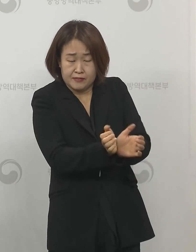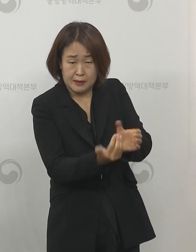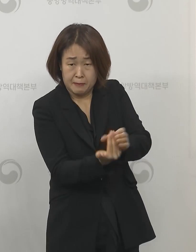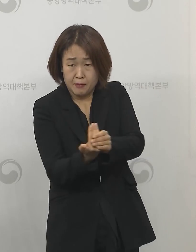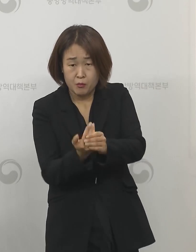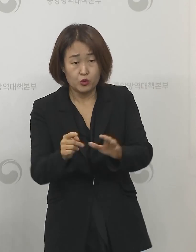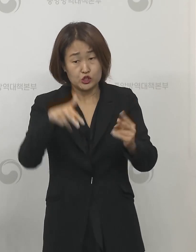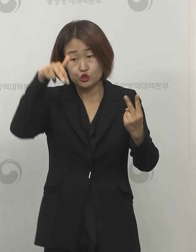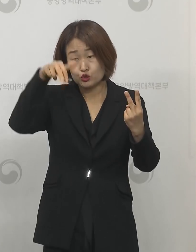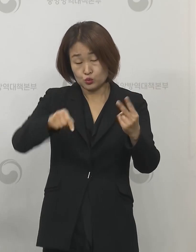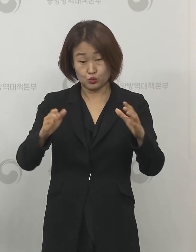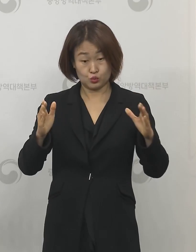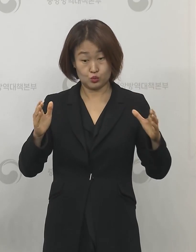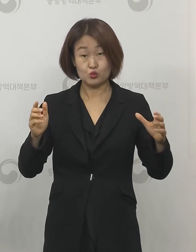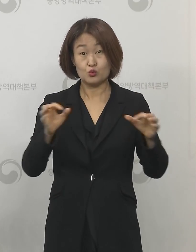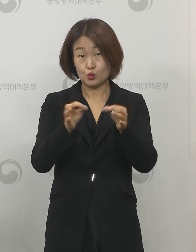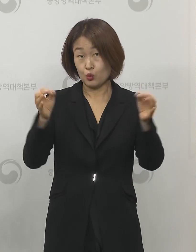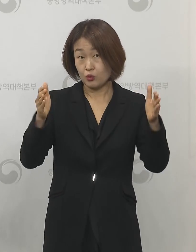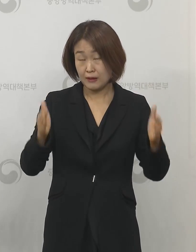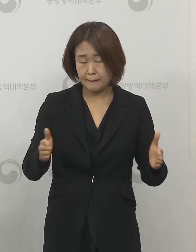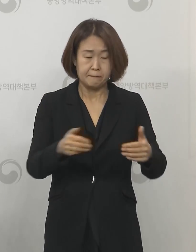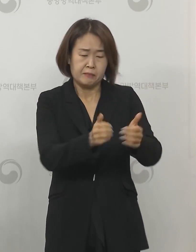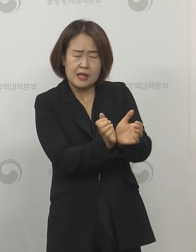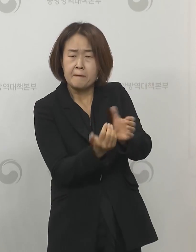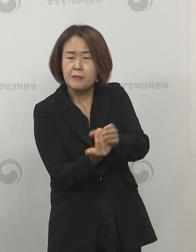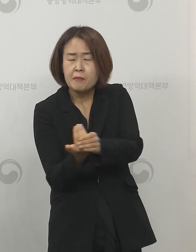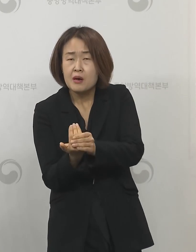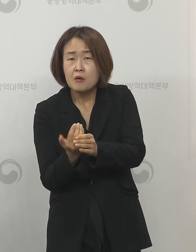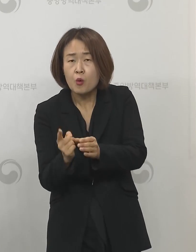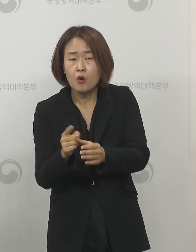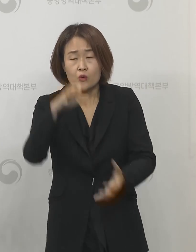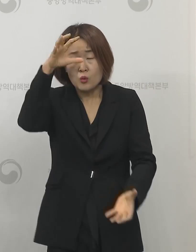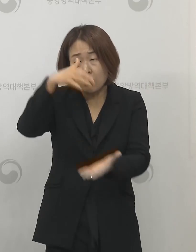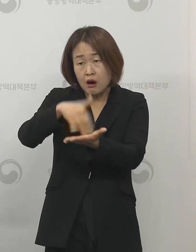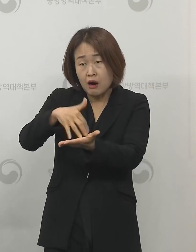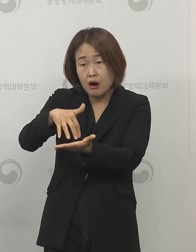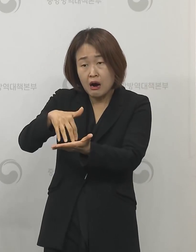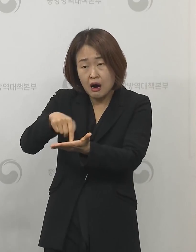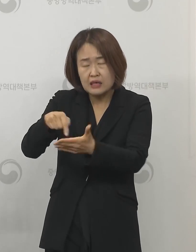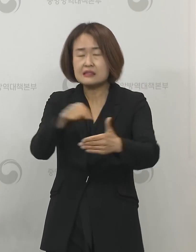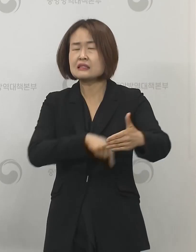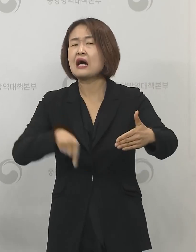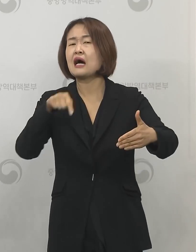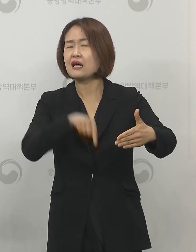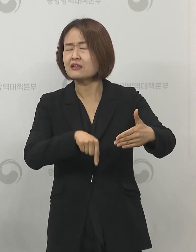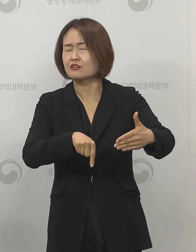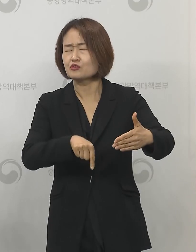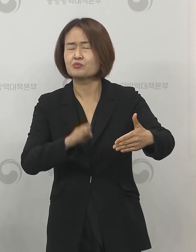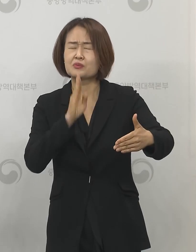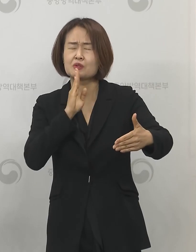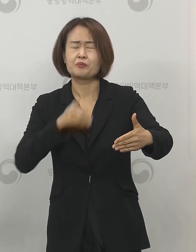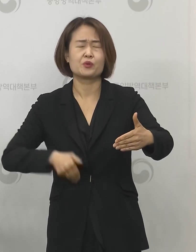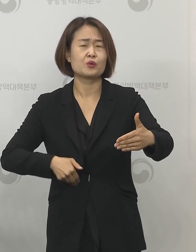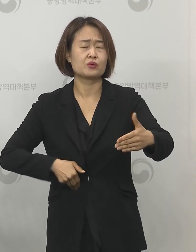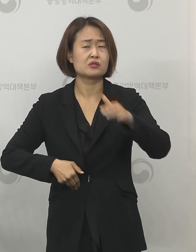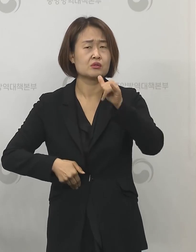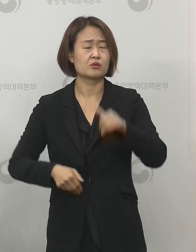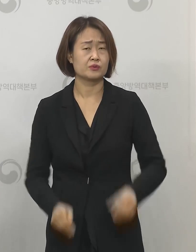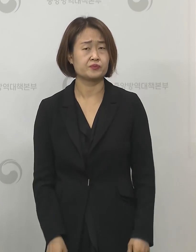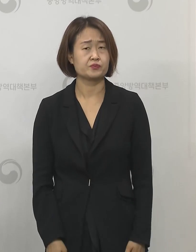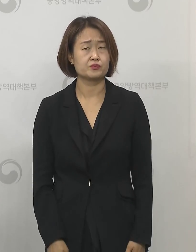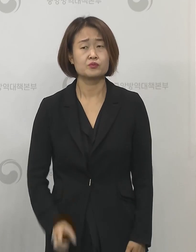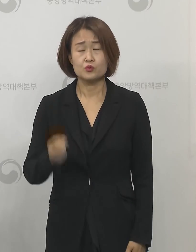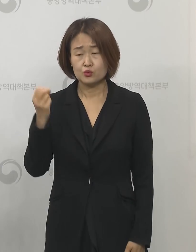2주간의 어떤 집단 발생 사례가 통제 가능한 수준 안에 있어야 되는 것도 들어가 있고요 또